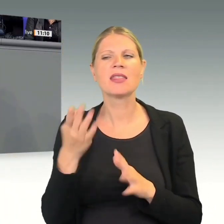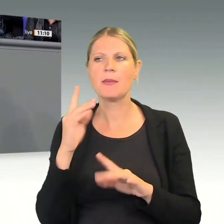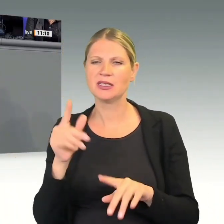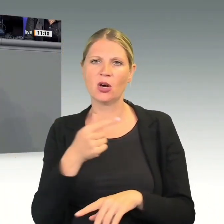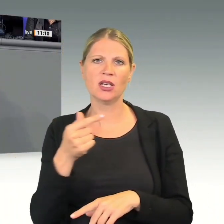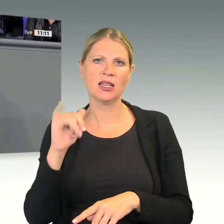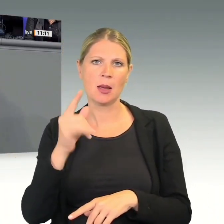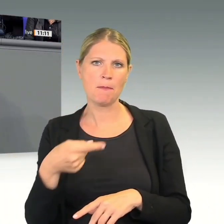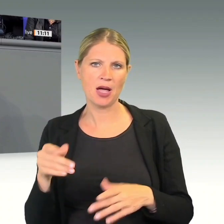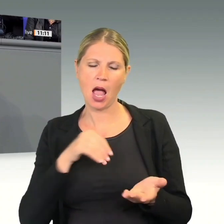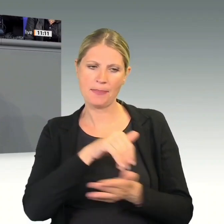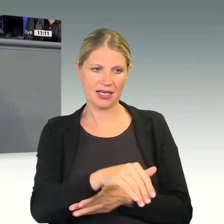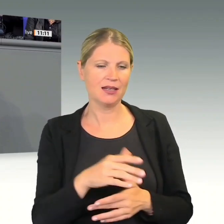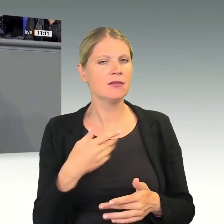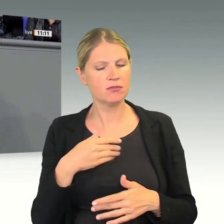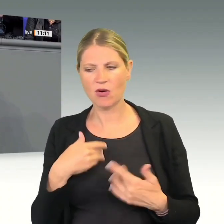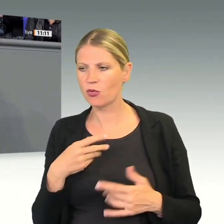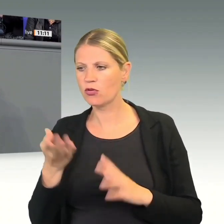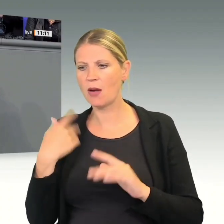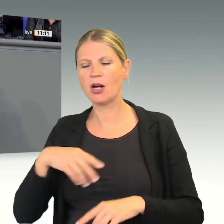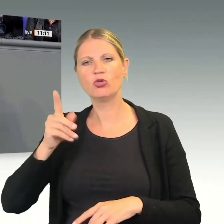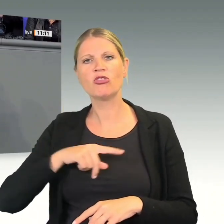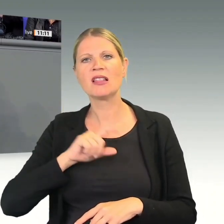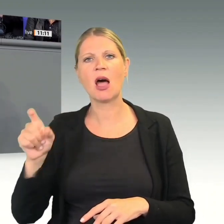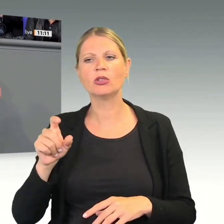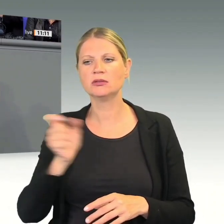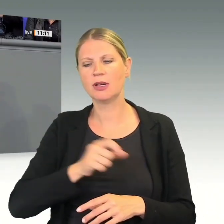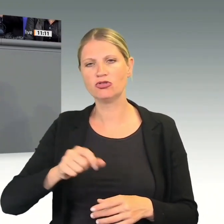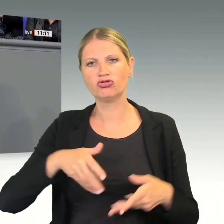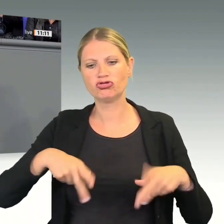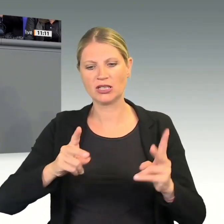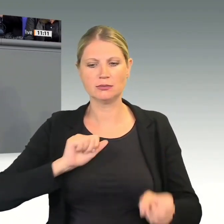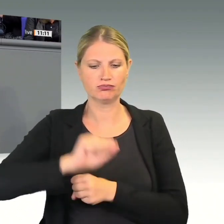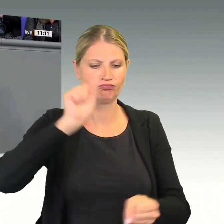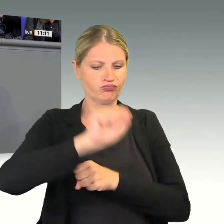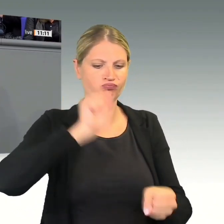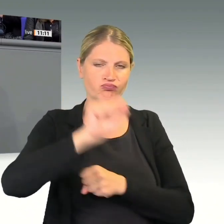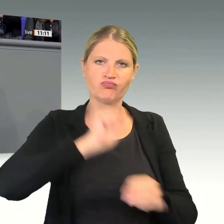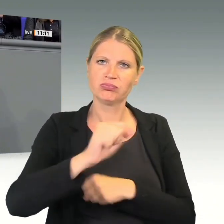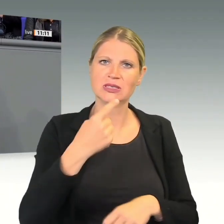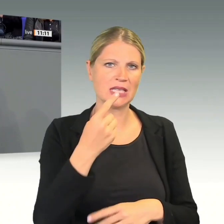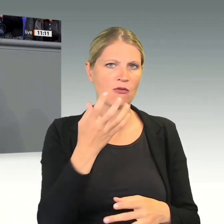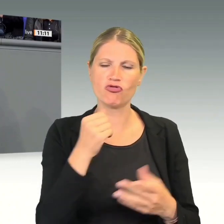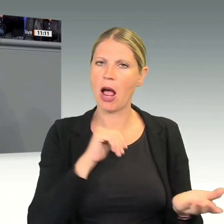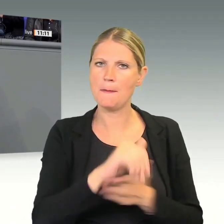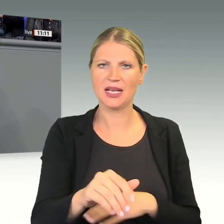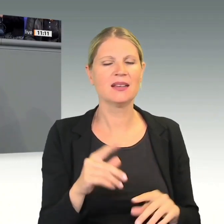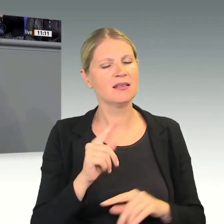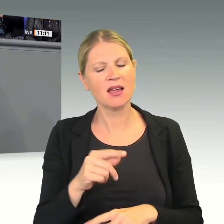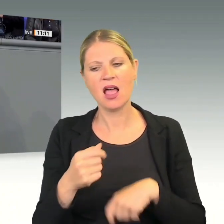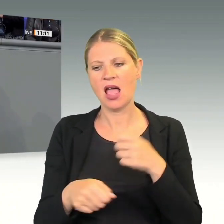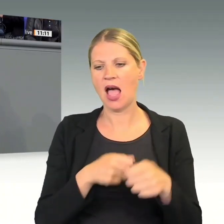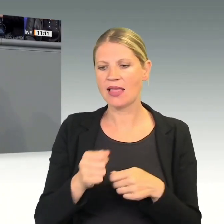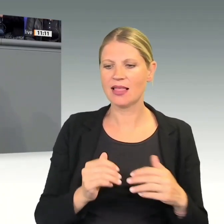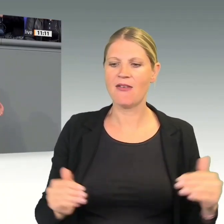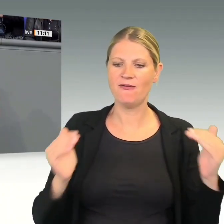in Deutschland auf der Straße waren, um dieses Handelsabkommen abzulehnen. Unter dieser Prämisse, fairer Handel, der nachhaltig ist, die Umwelt nicht